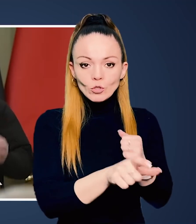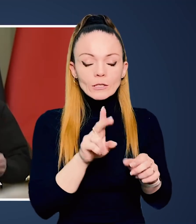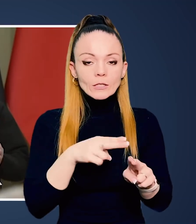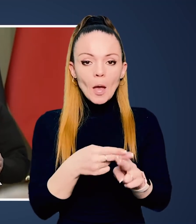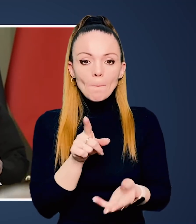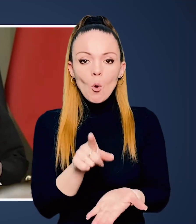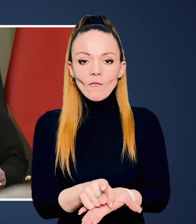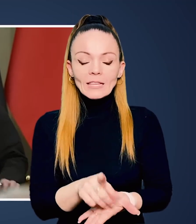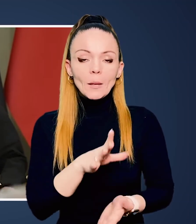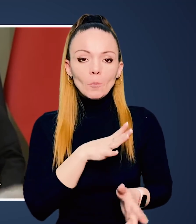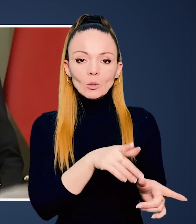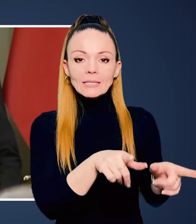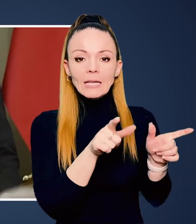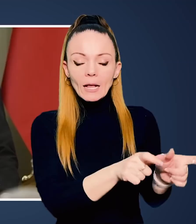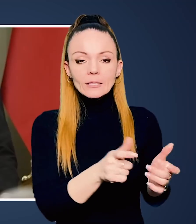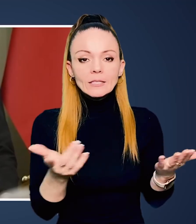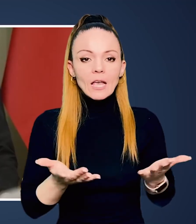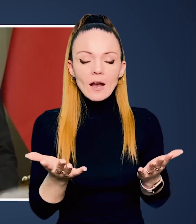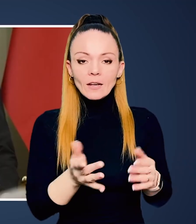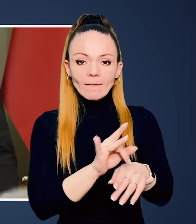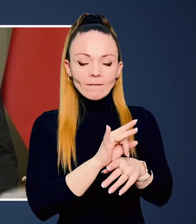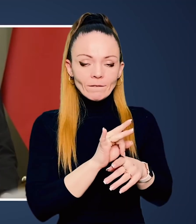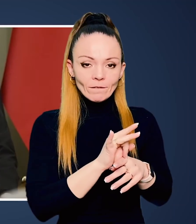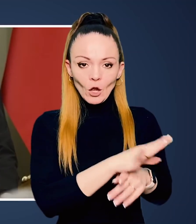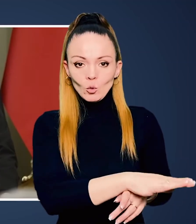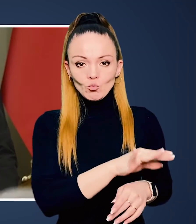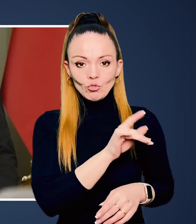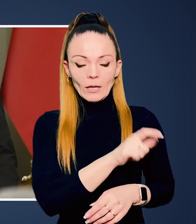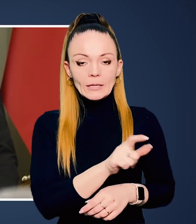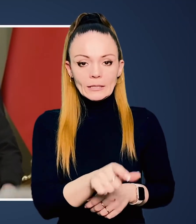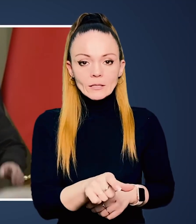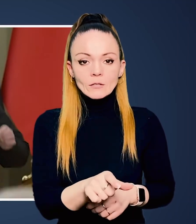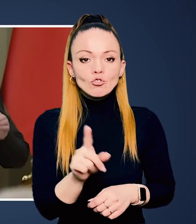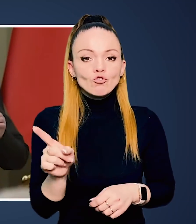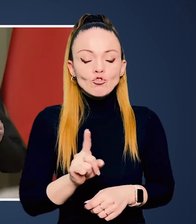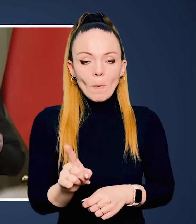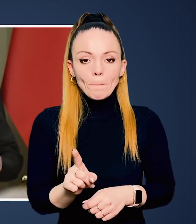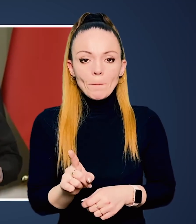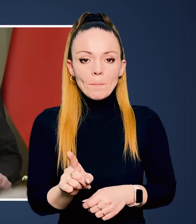атакуючих, це повинні бути санкції, які виключать їх,